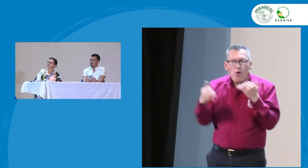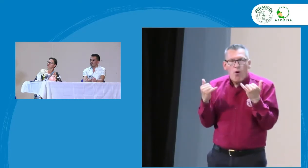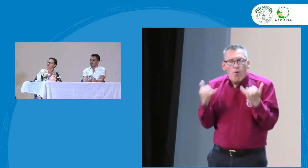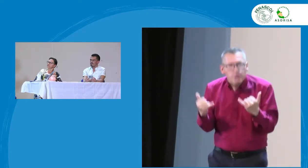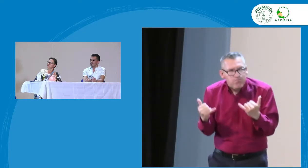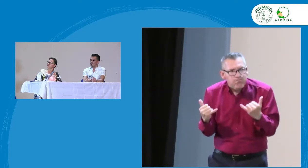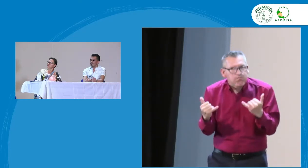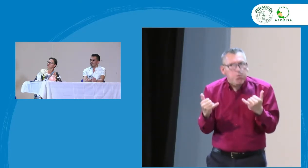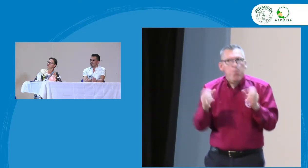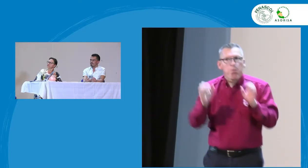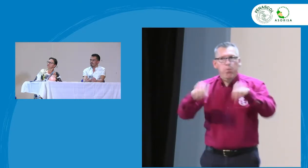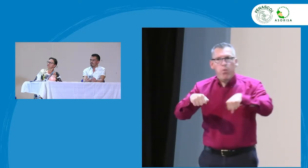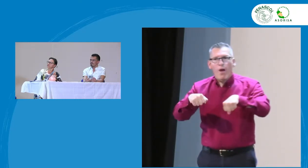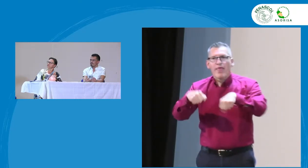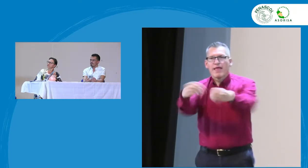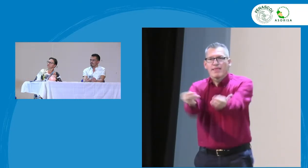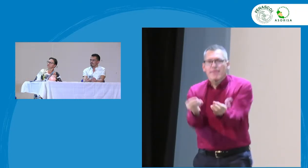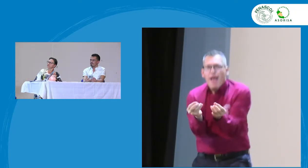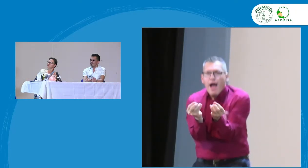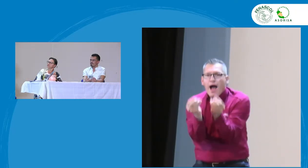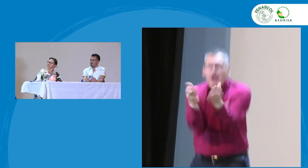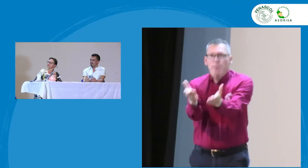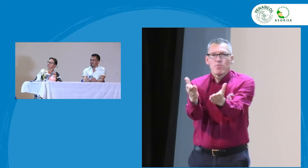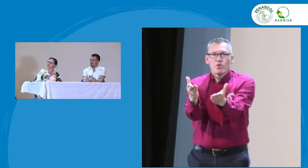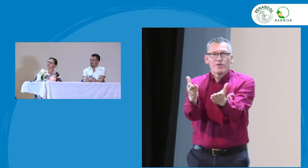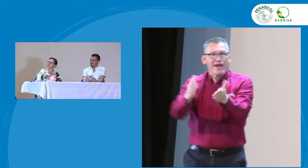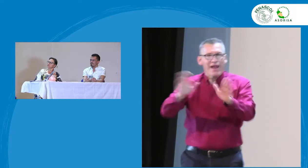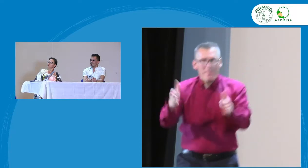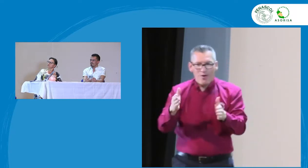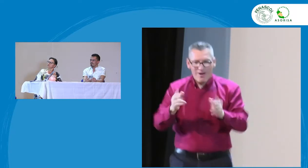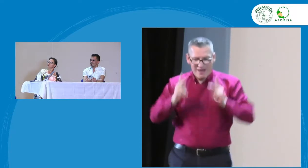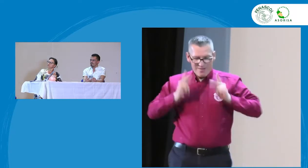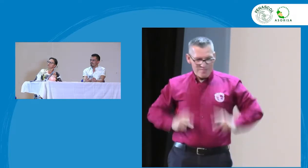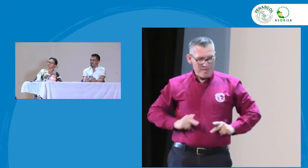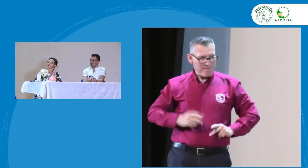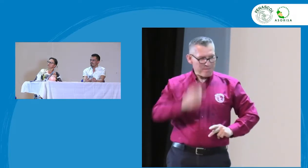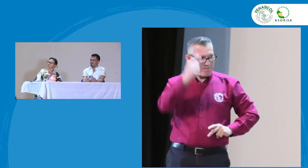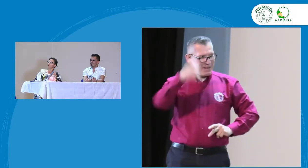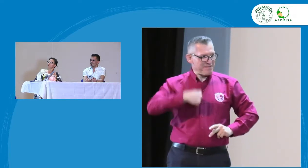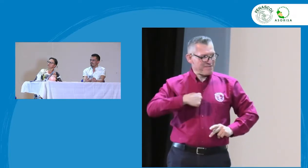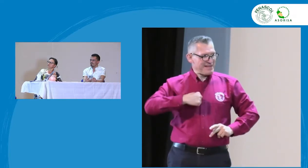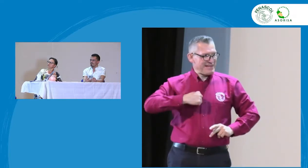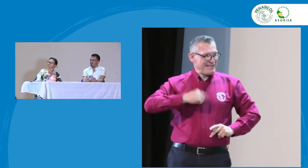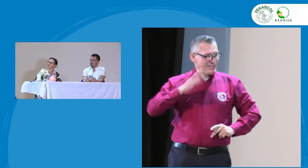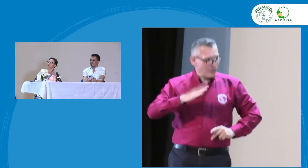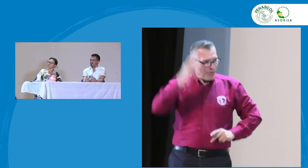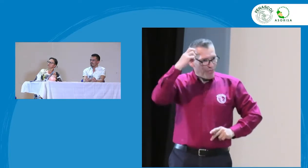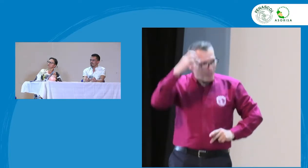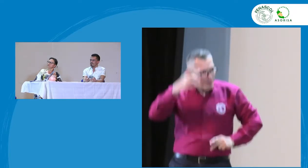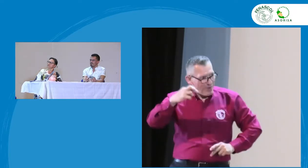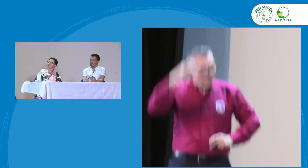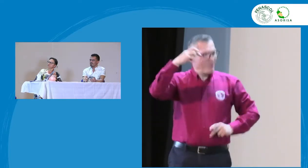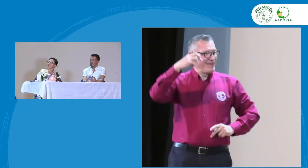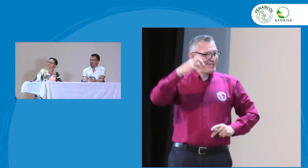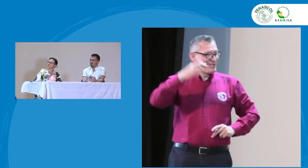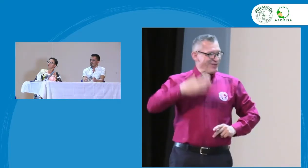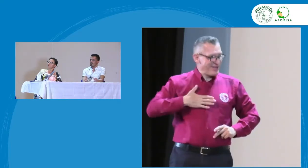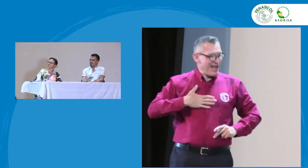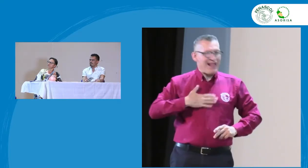como profesionales sordos lo que se puede aportar? ¿Qué